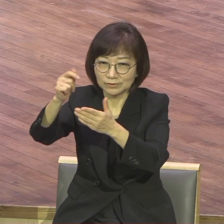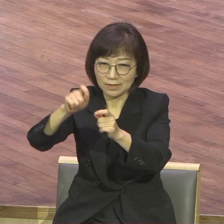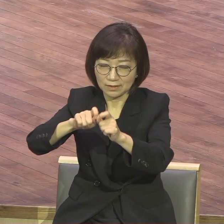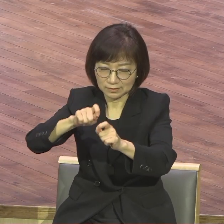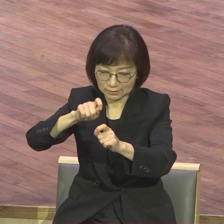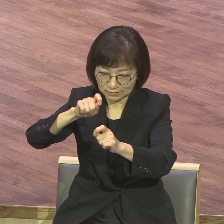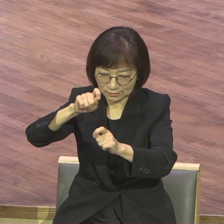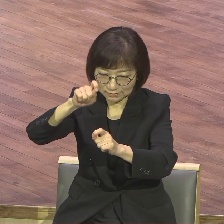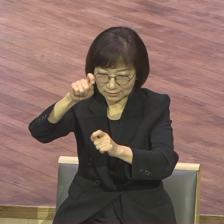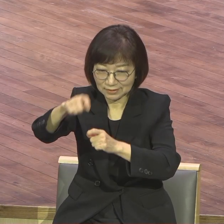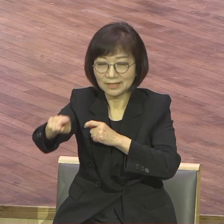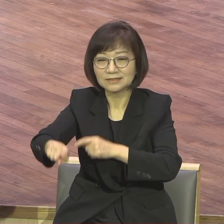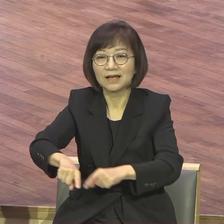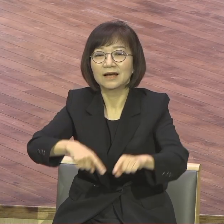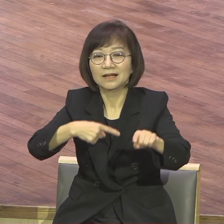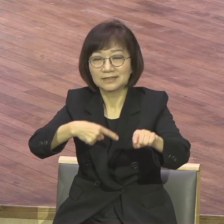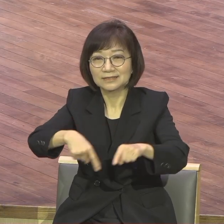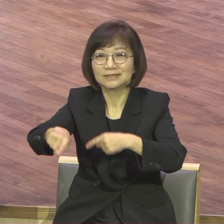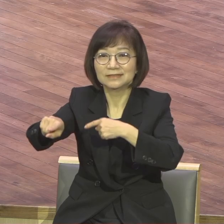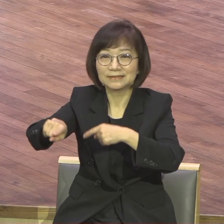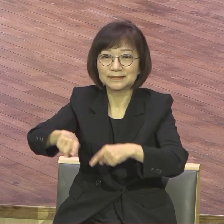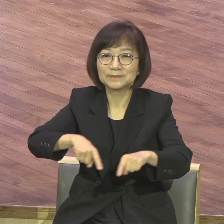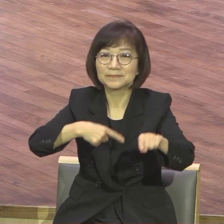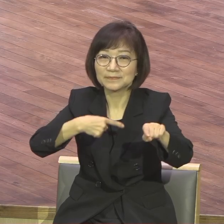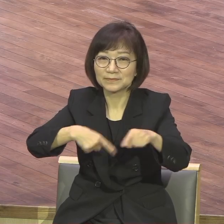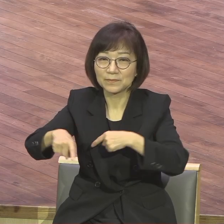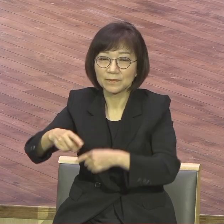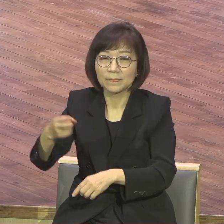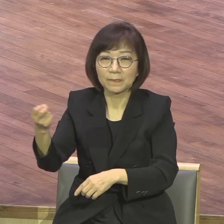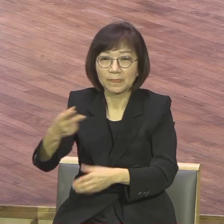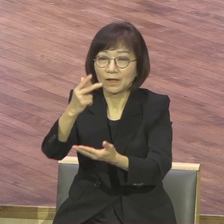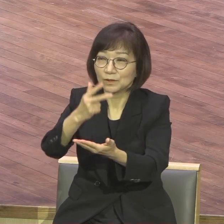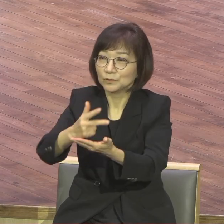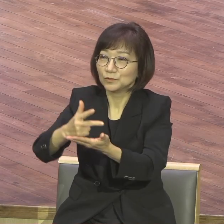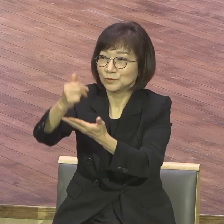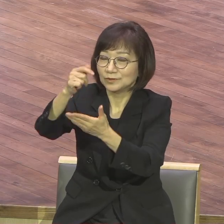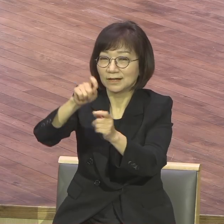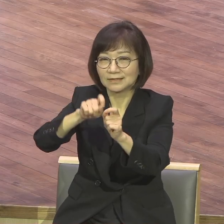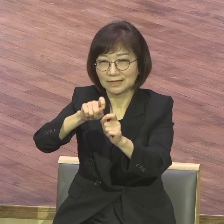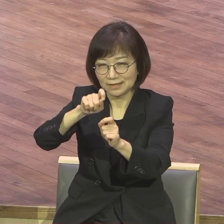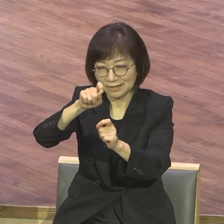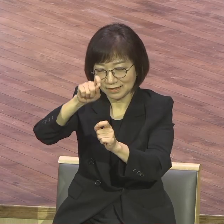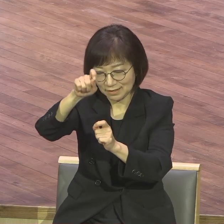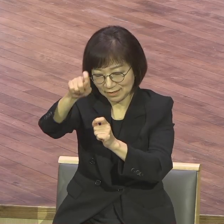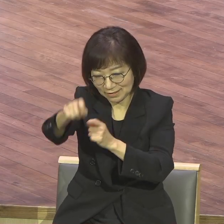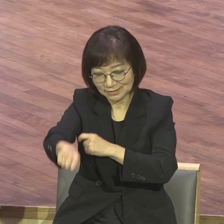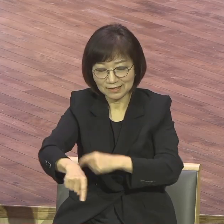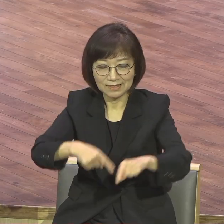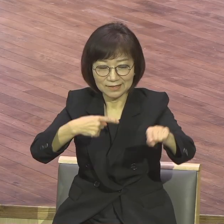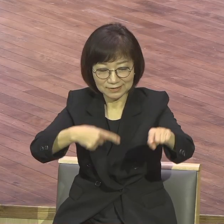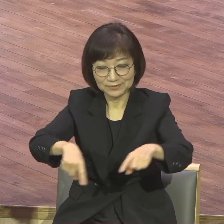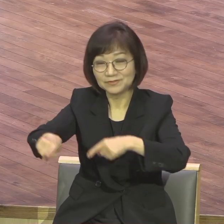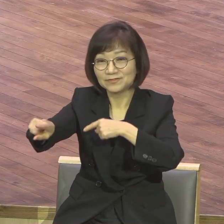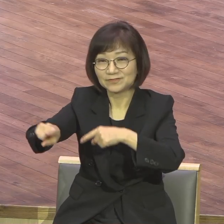마시리 신가